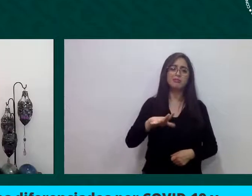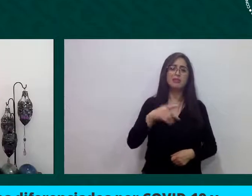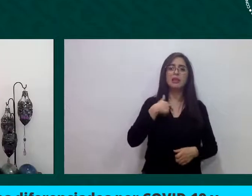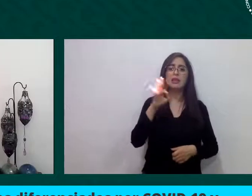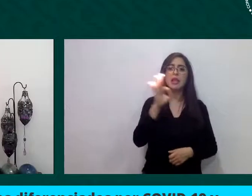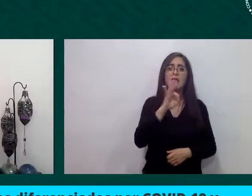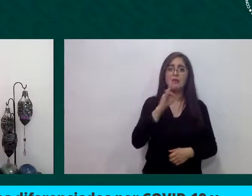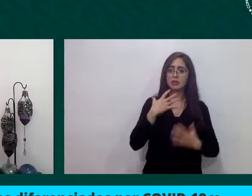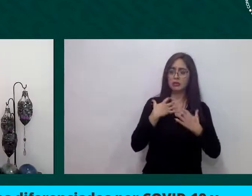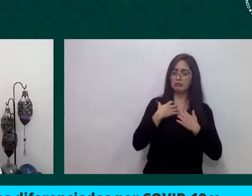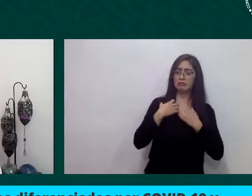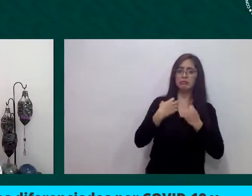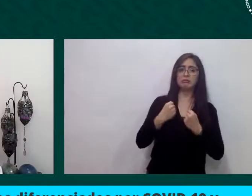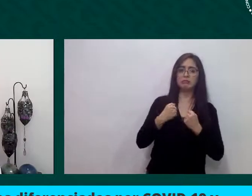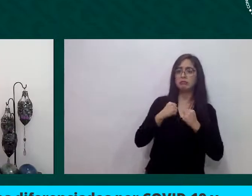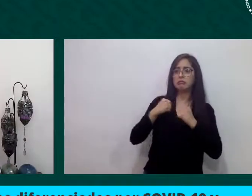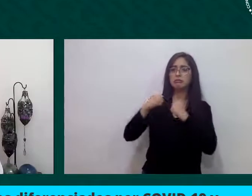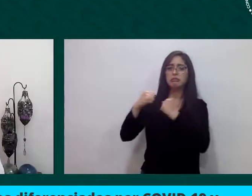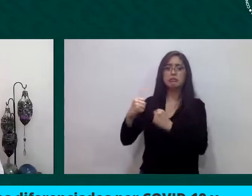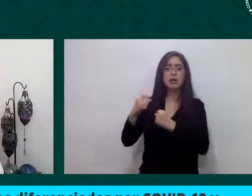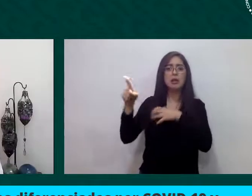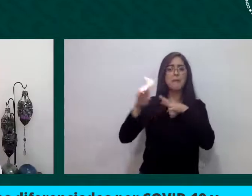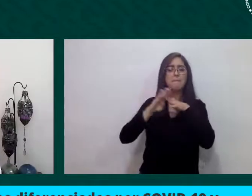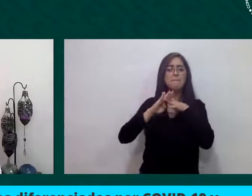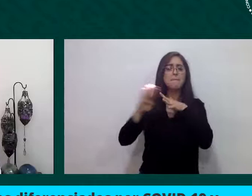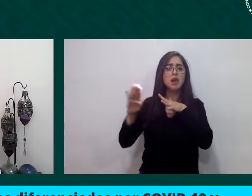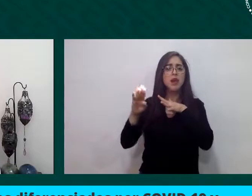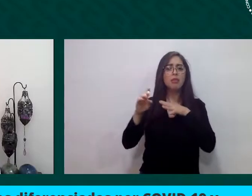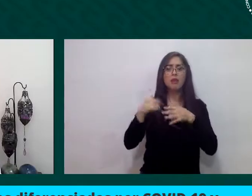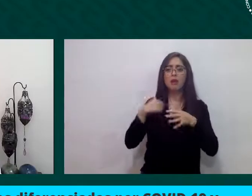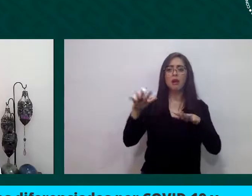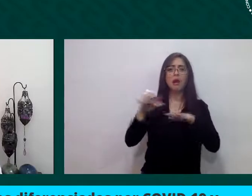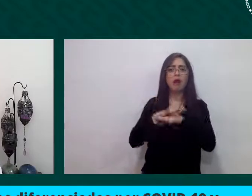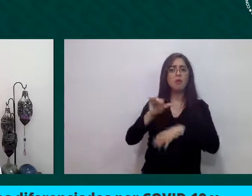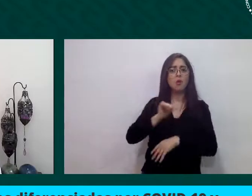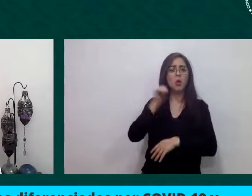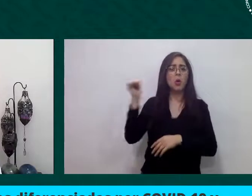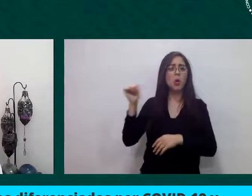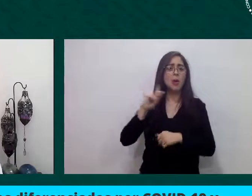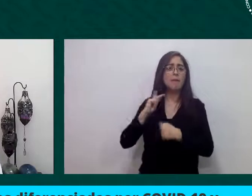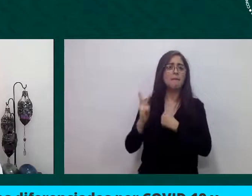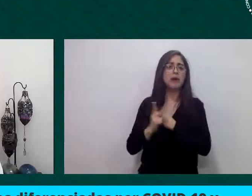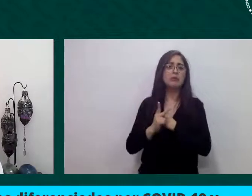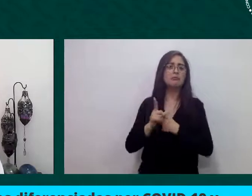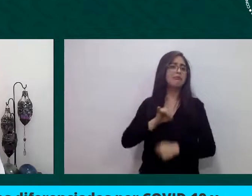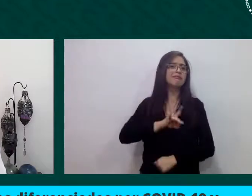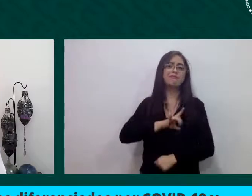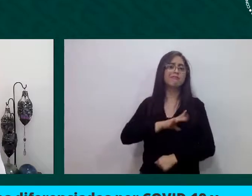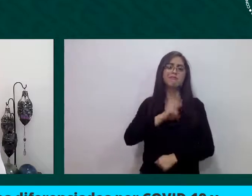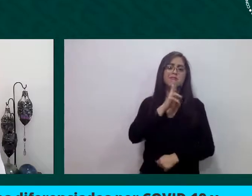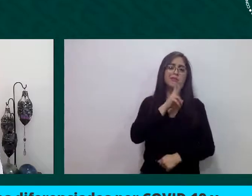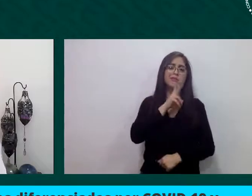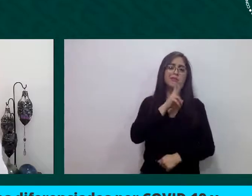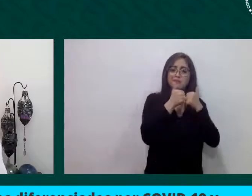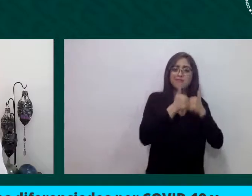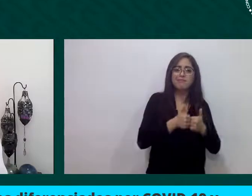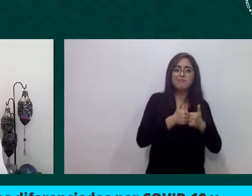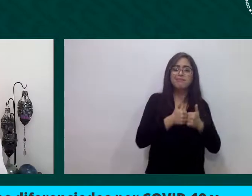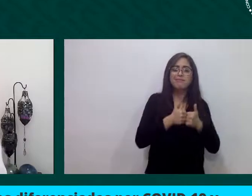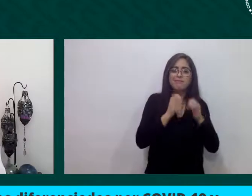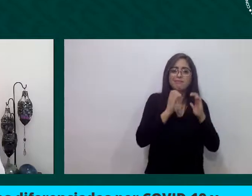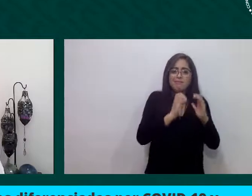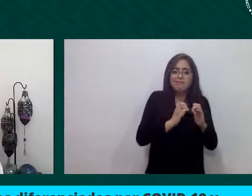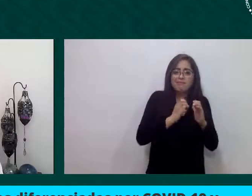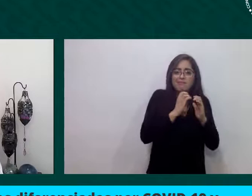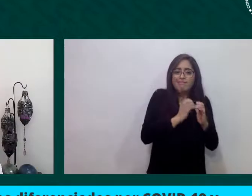migratorias. Y, por supuesto, también esto tiene que ver con una cuestión de la salud